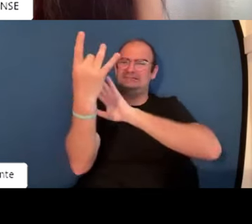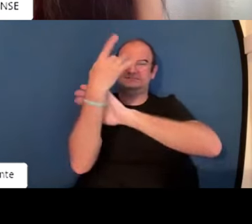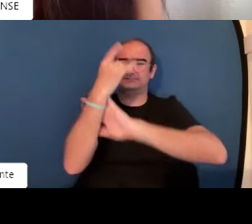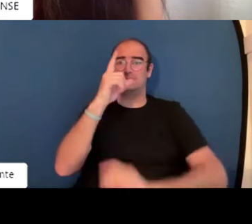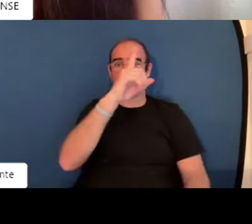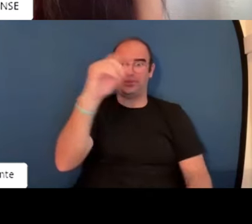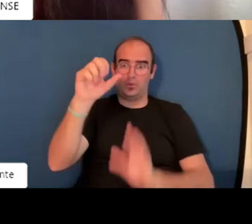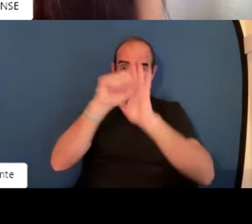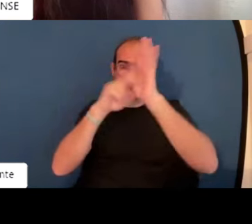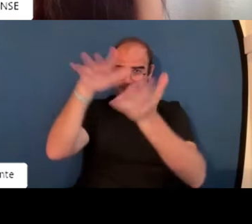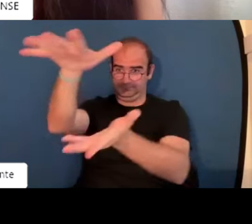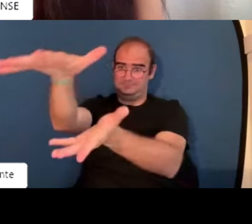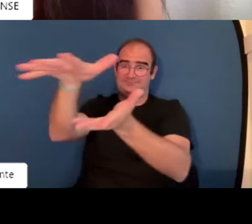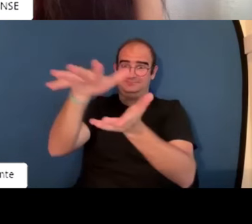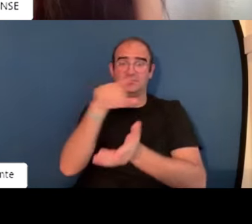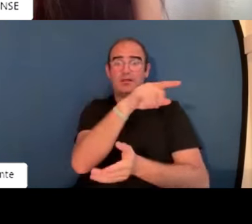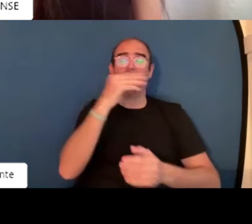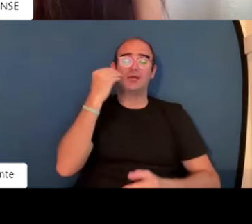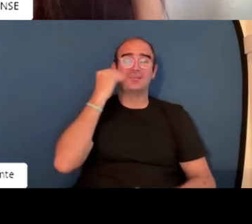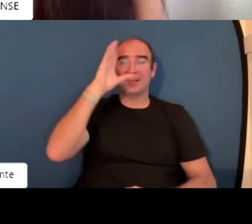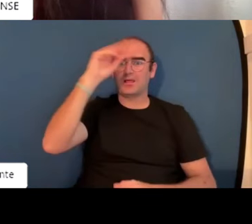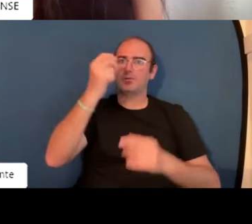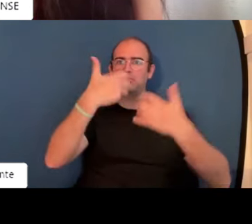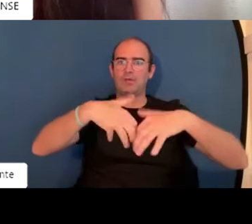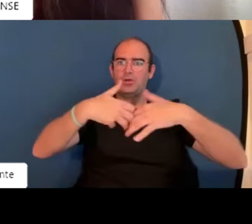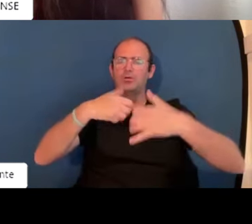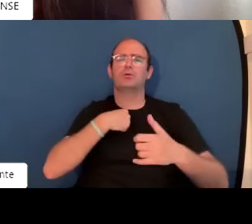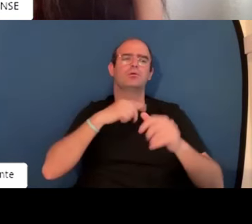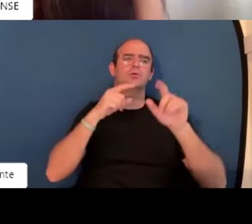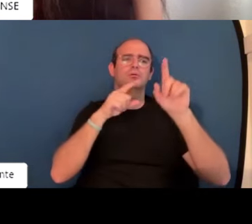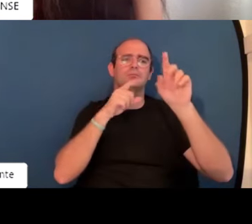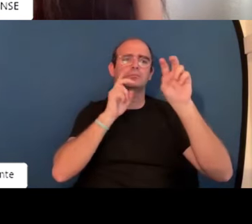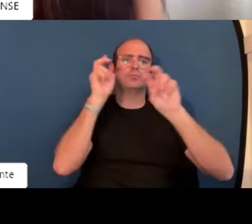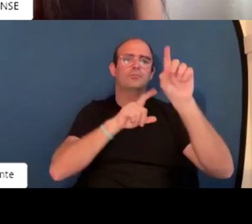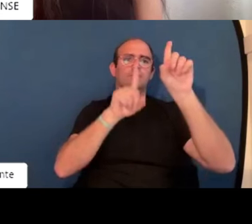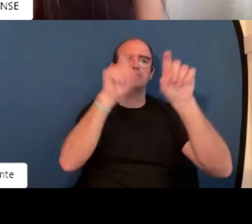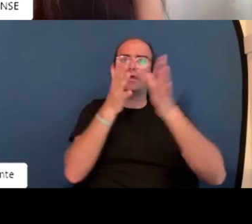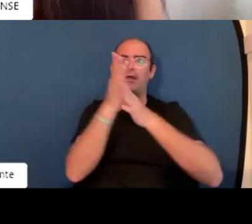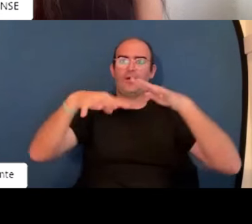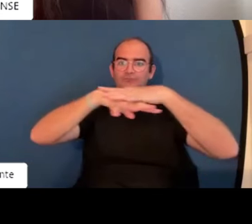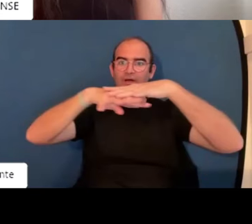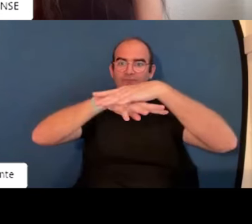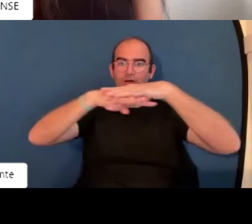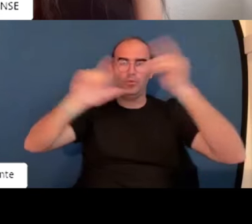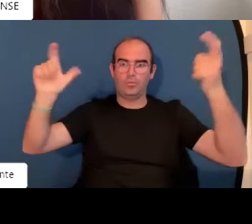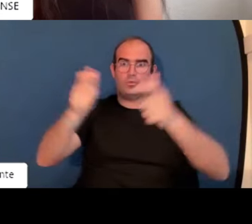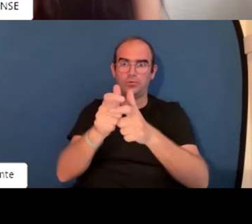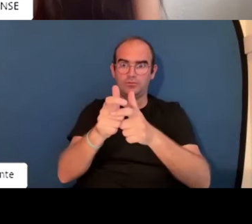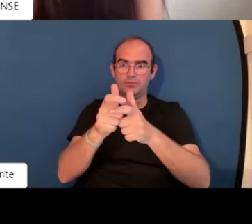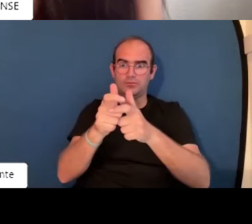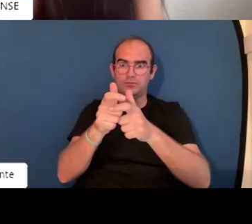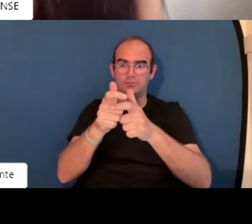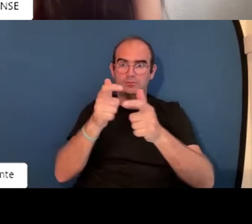currículums a lo mejor hablo entre 100 150 currículums y tengo que hacer una